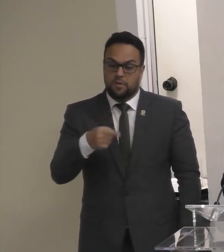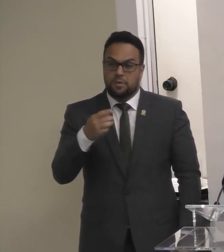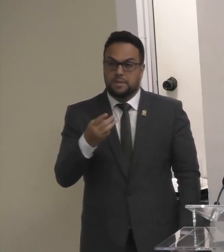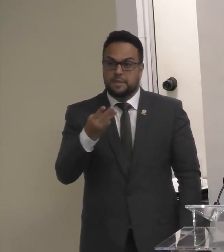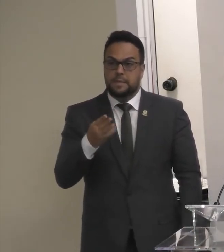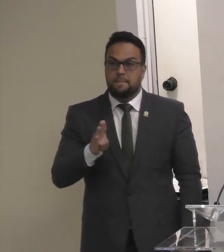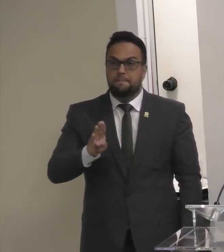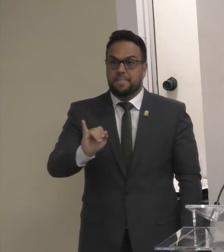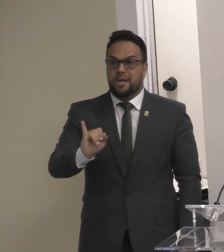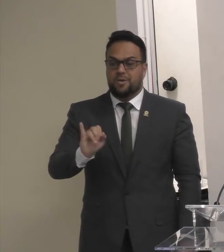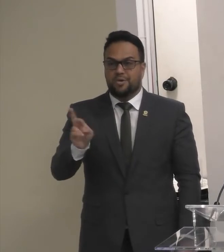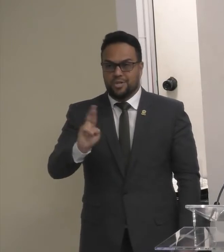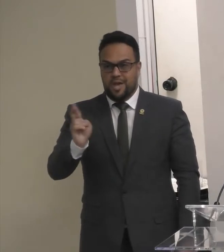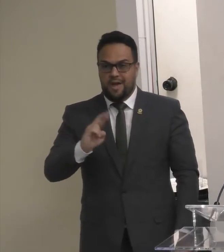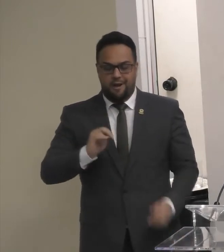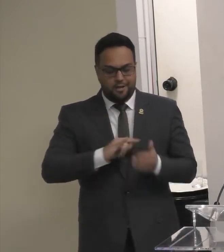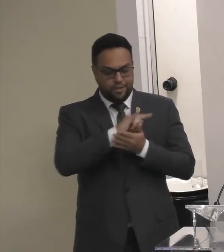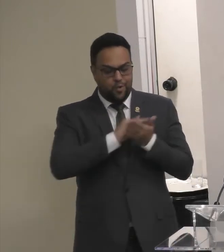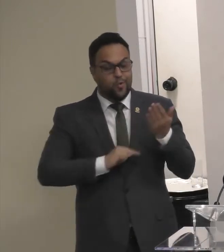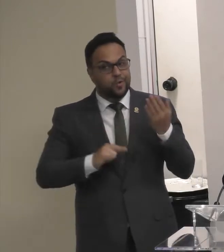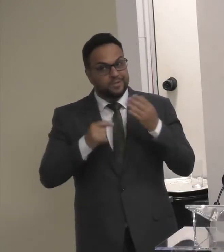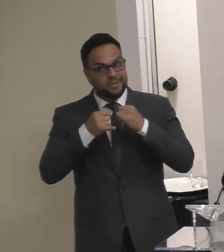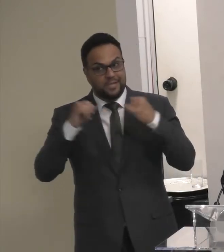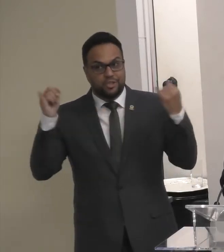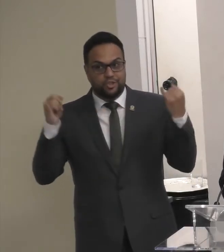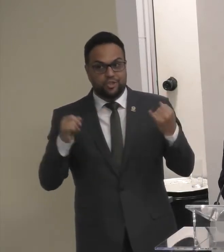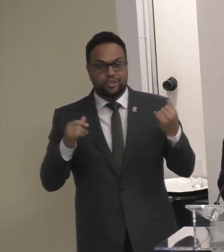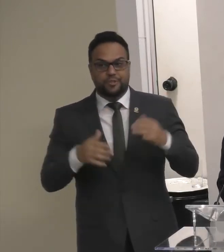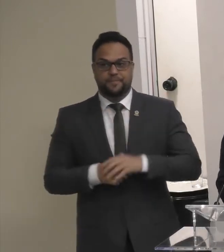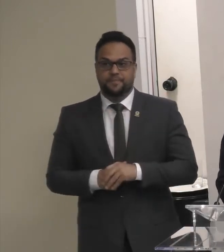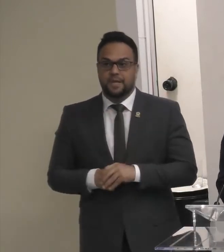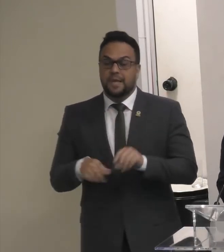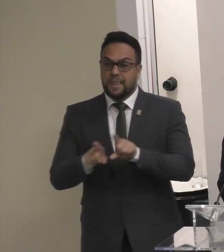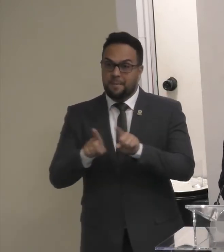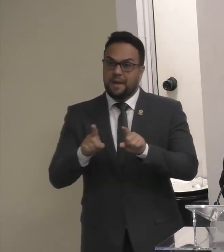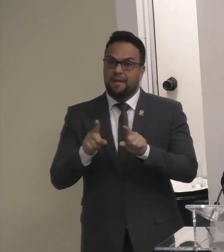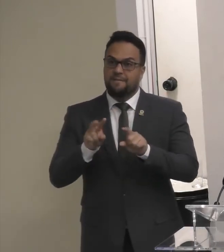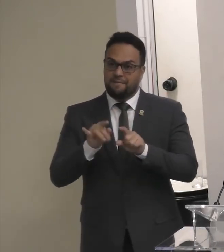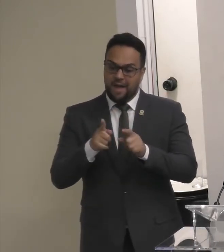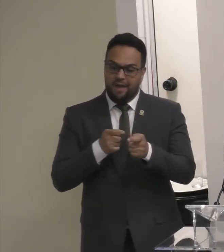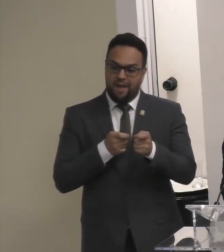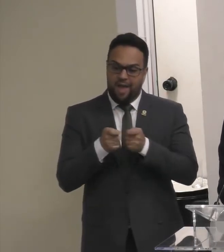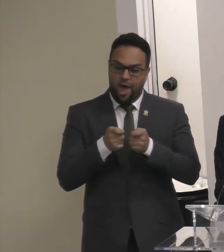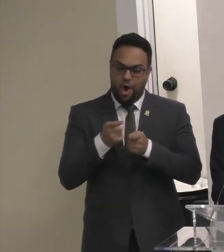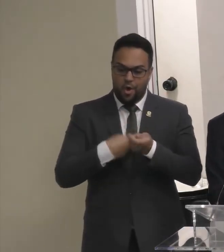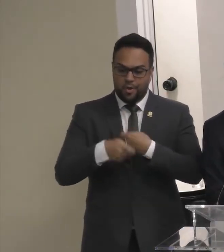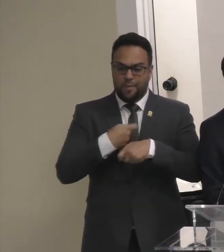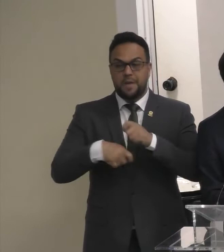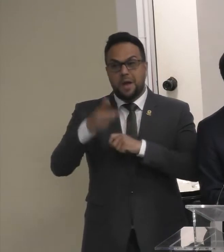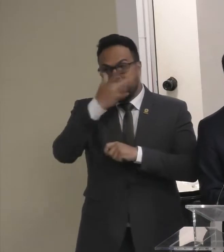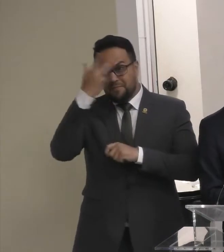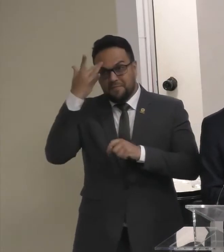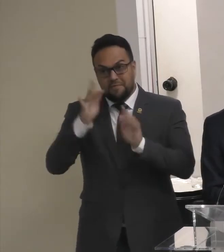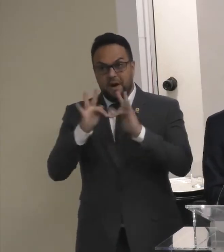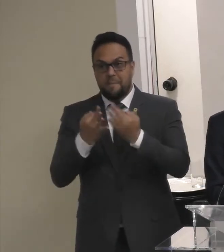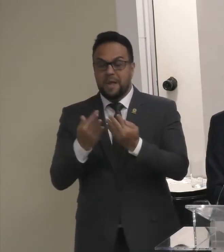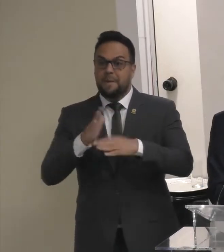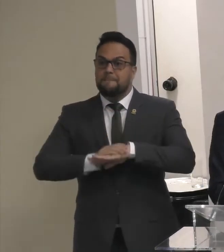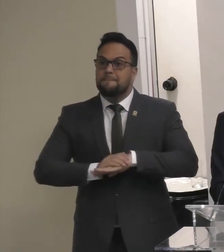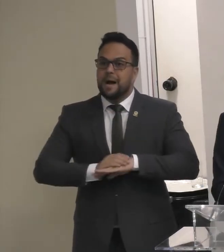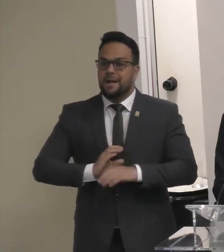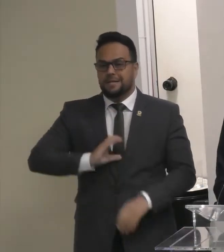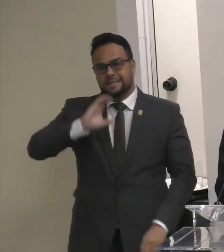De reais Em suas contas De luz Além da economia Essas famílias Terão mais Cidadania Ministro Roma